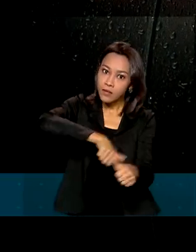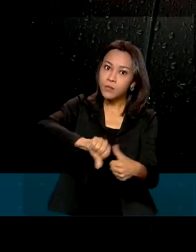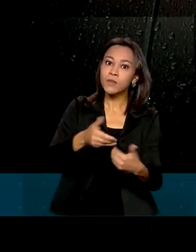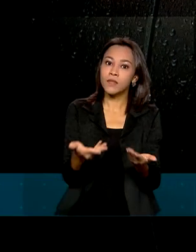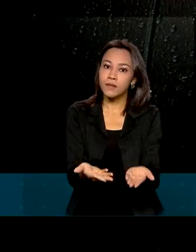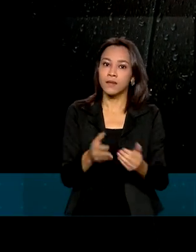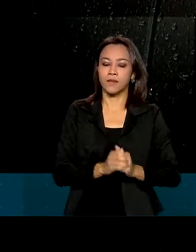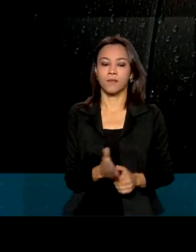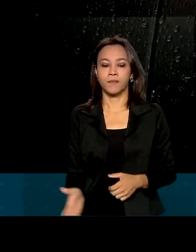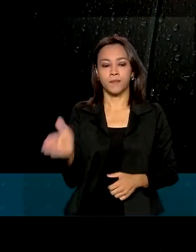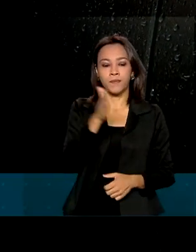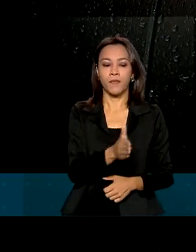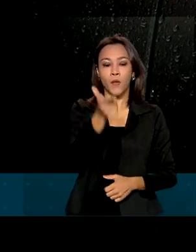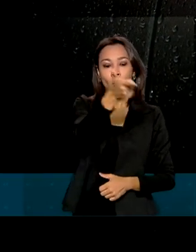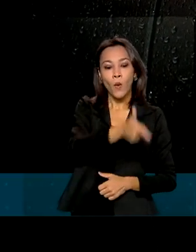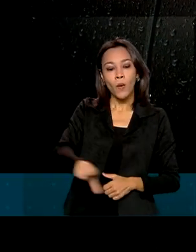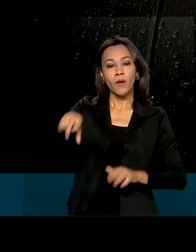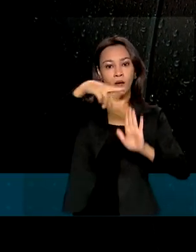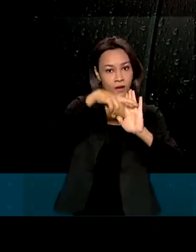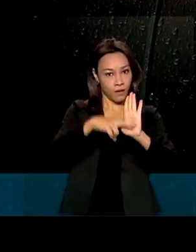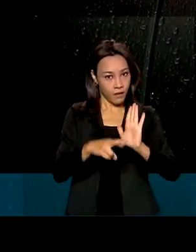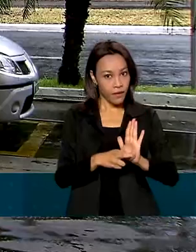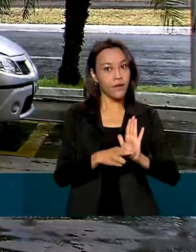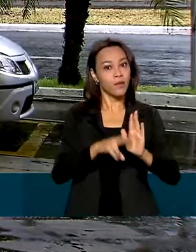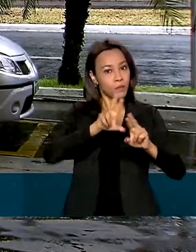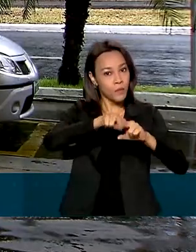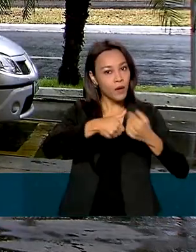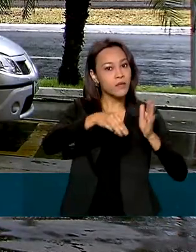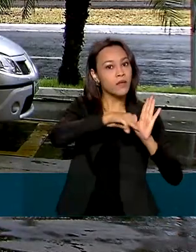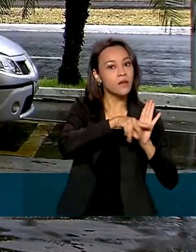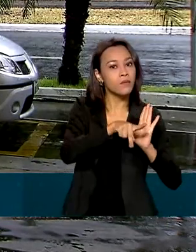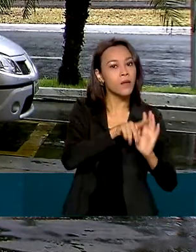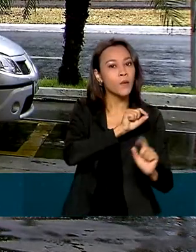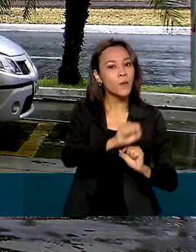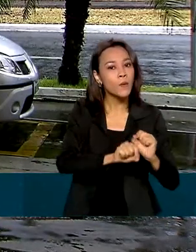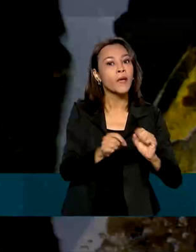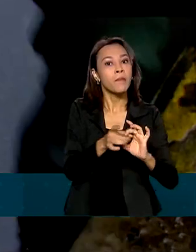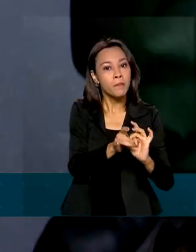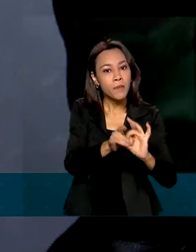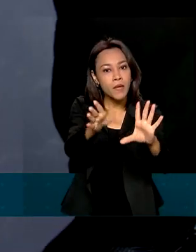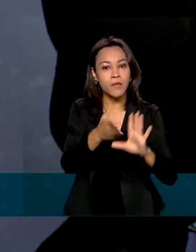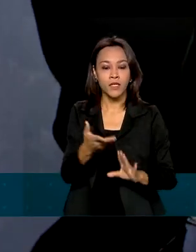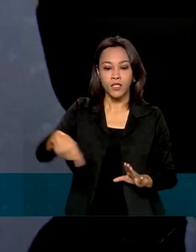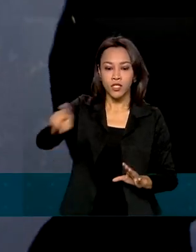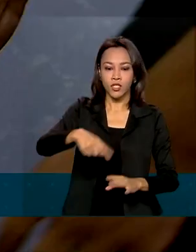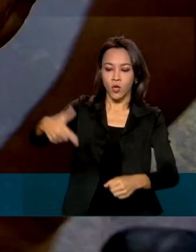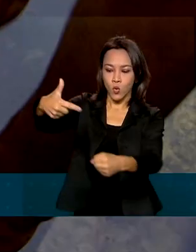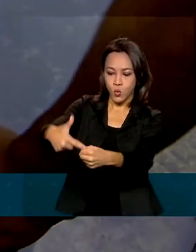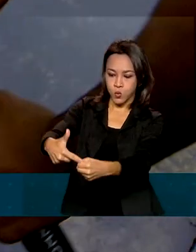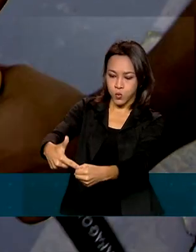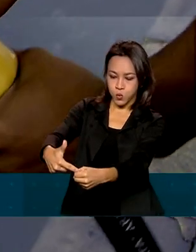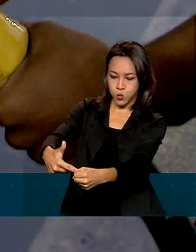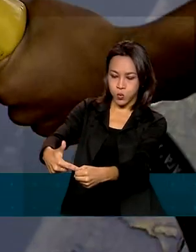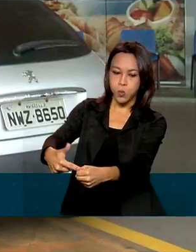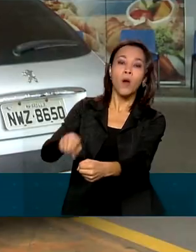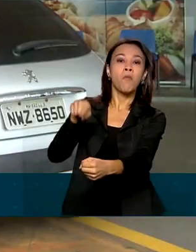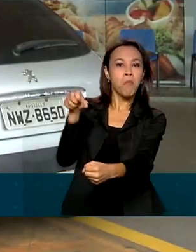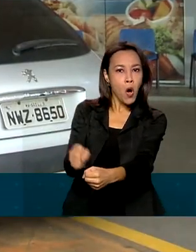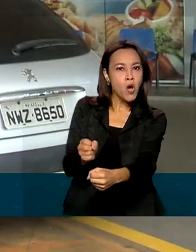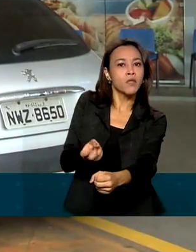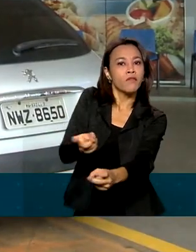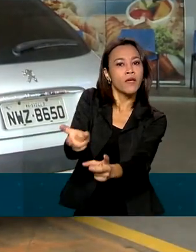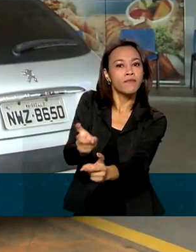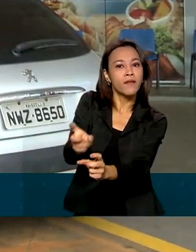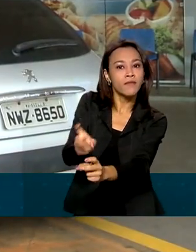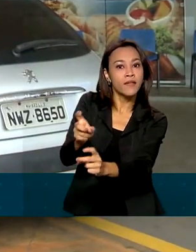Outra regra estabelecida pela medida permite que os postos possam comercializar combustíveis de